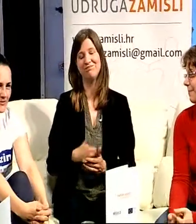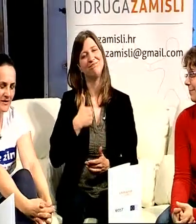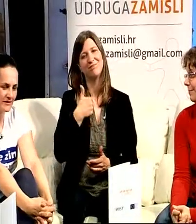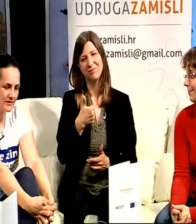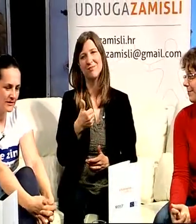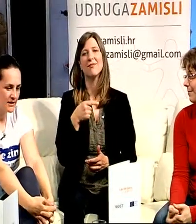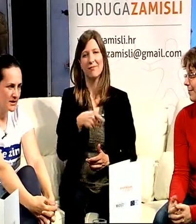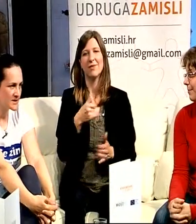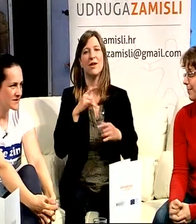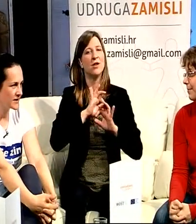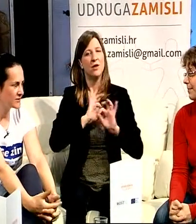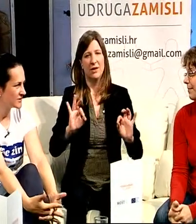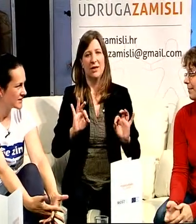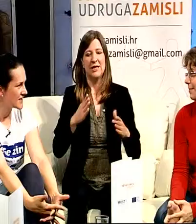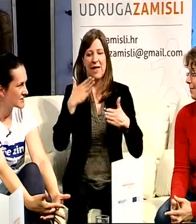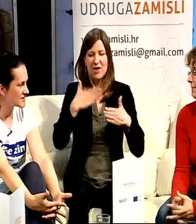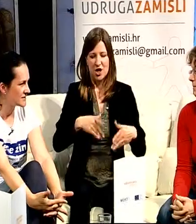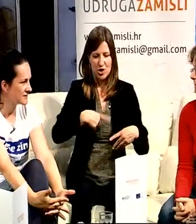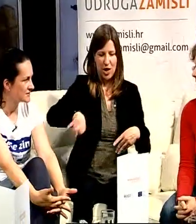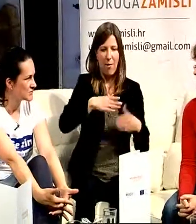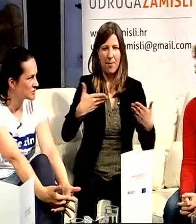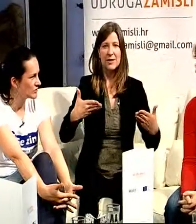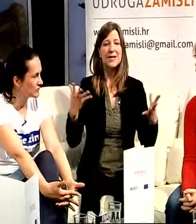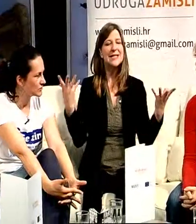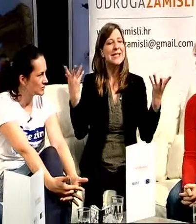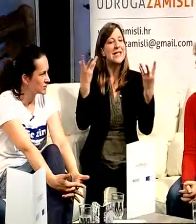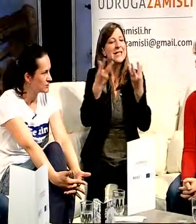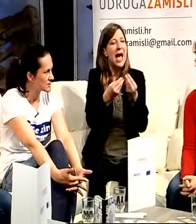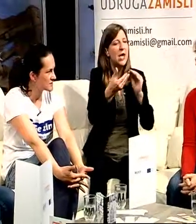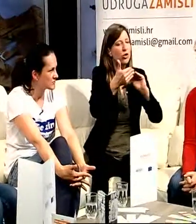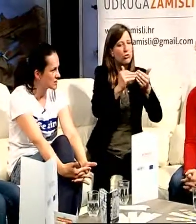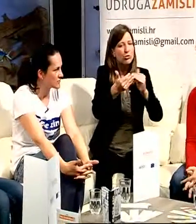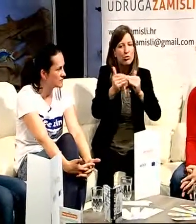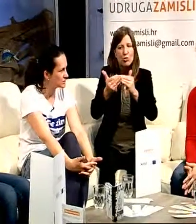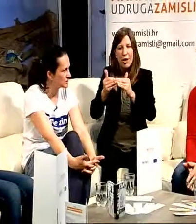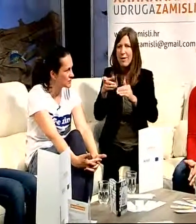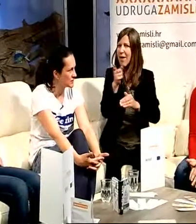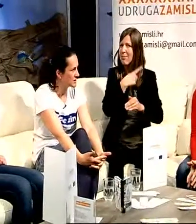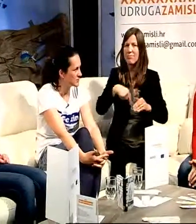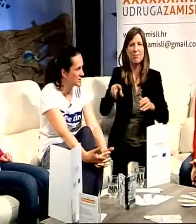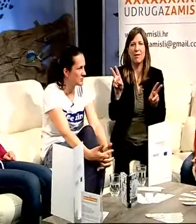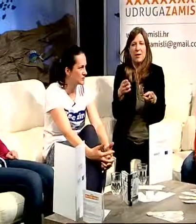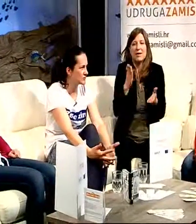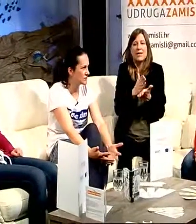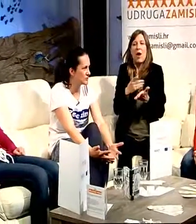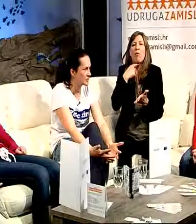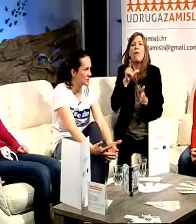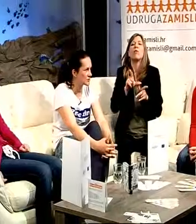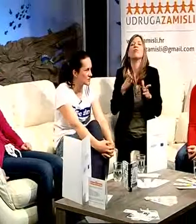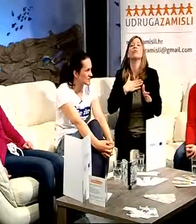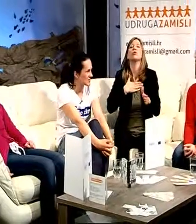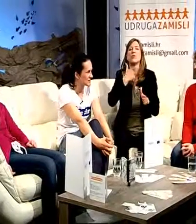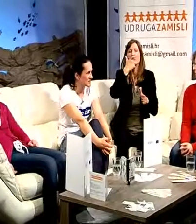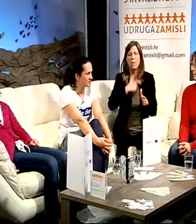cijelu emislu. Dakle, svi zajedno u interakciji, ali ne možemo govoriti u ime drugih. Svi moramo govoriti u svoje ime i napraviti onoliko